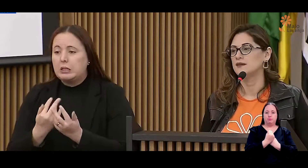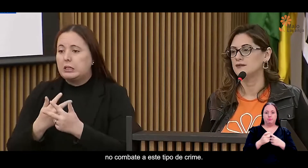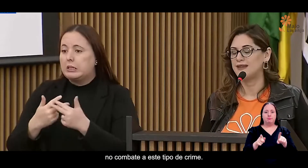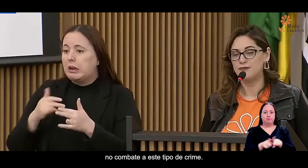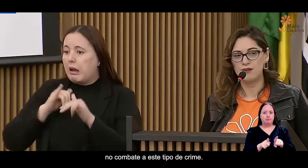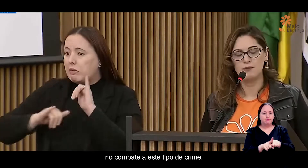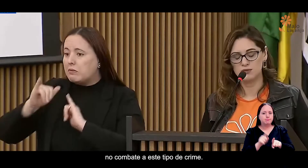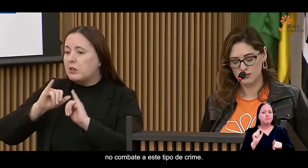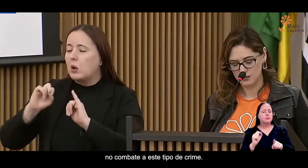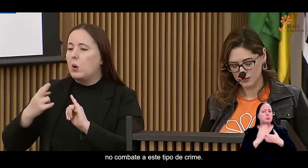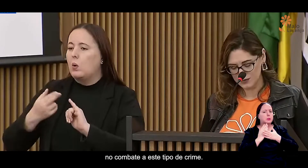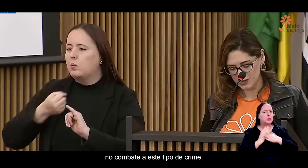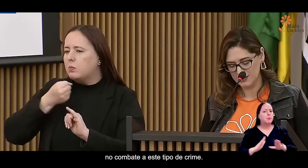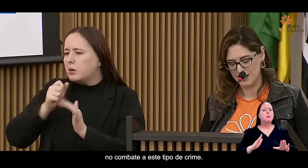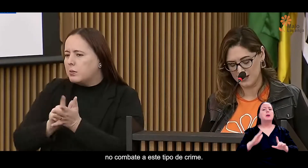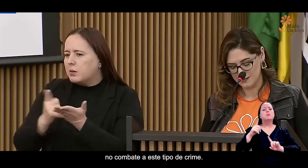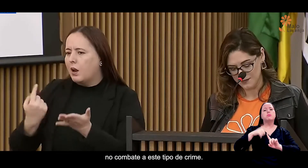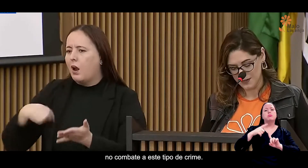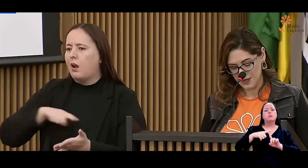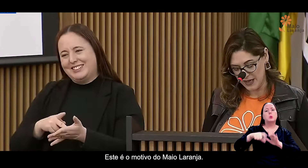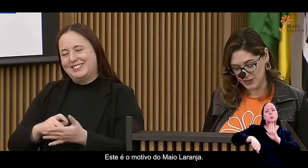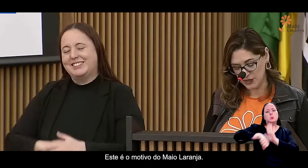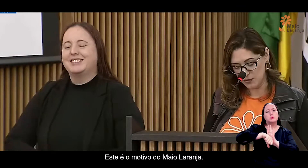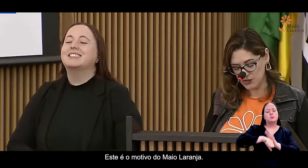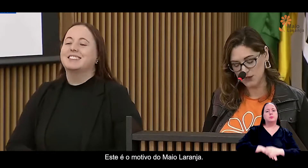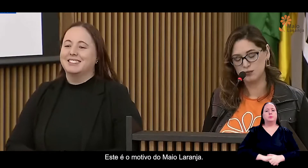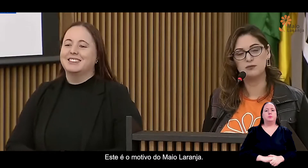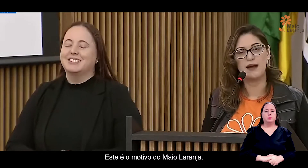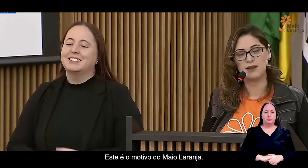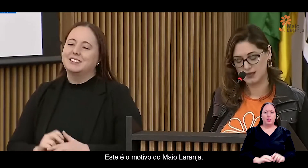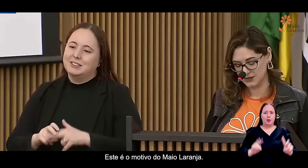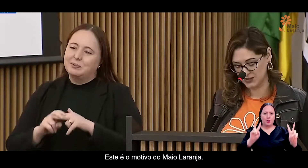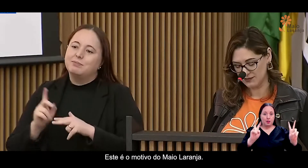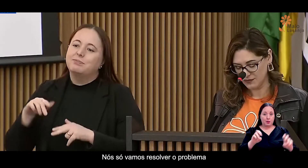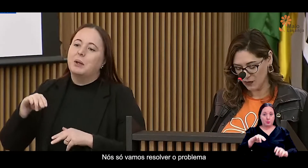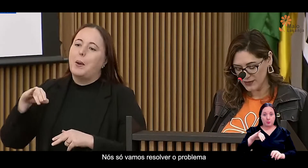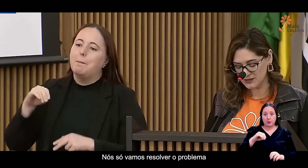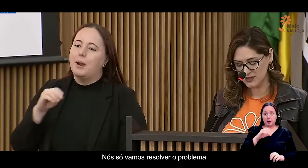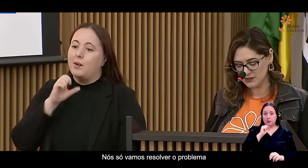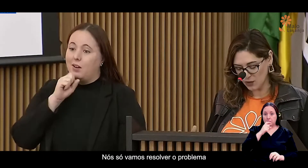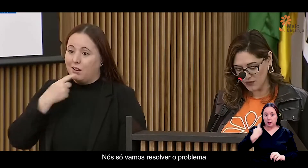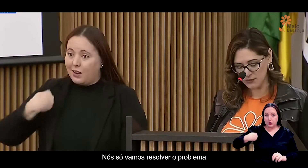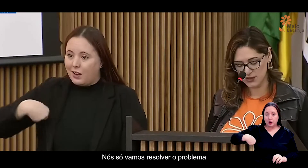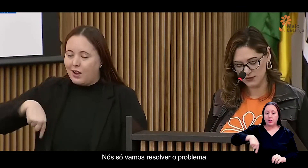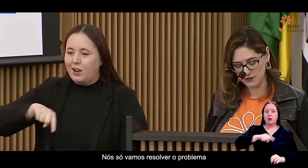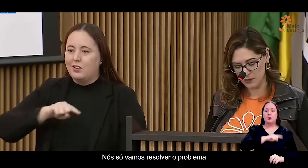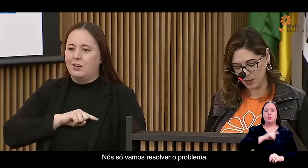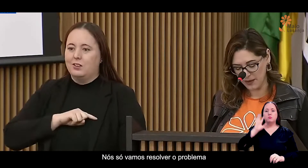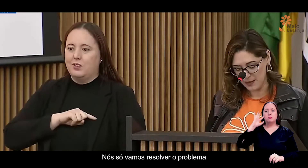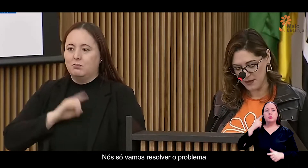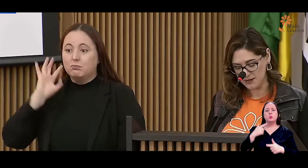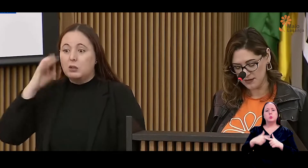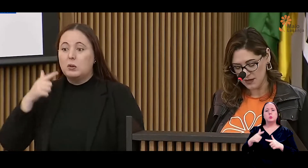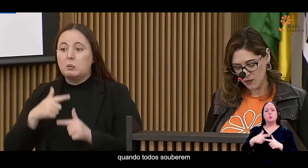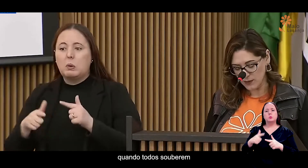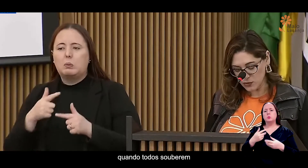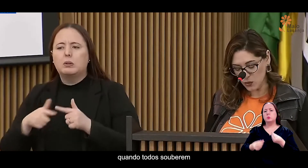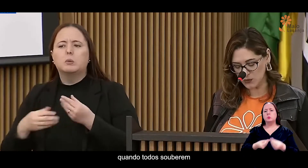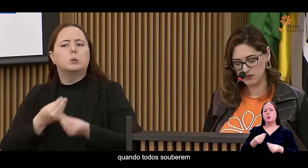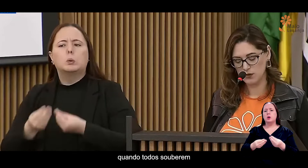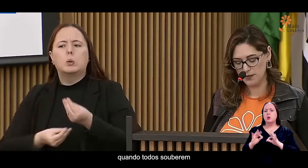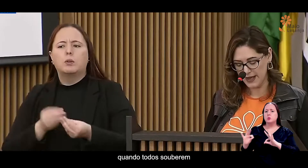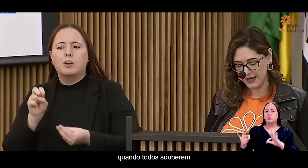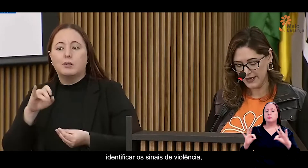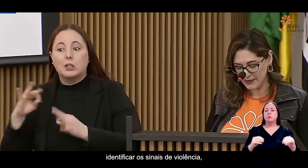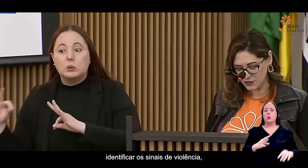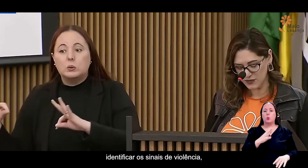no combate a este tipo de crime. Este é o motivo do Maio Laranja. Nós só vamos resolver o problema quando